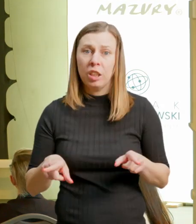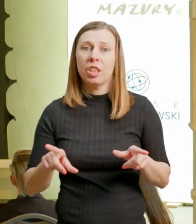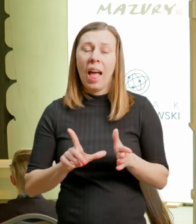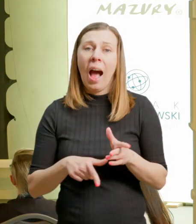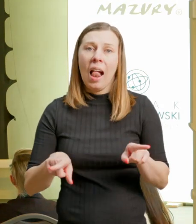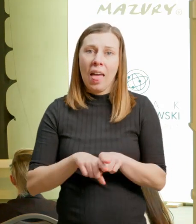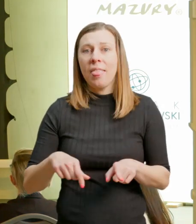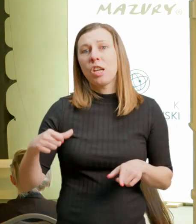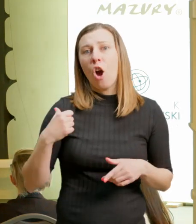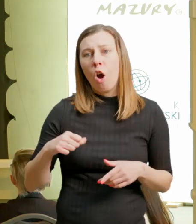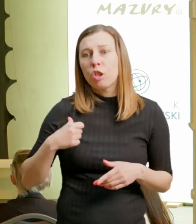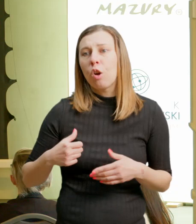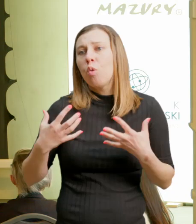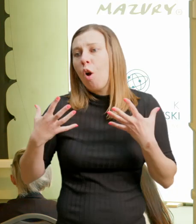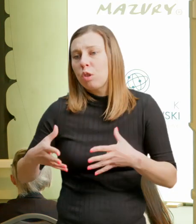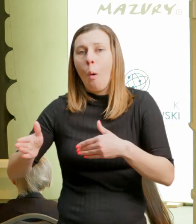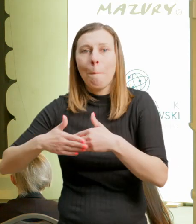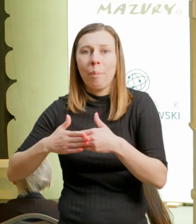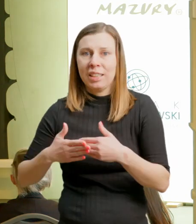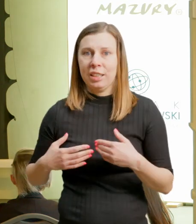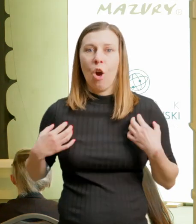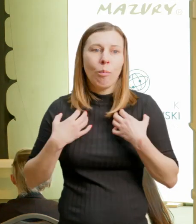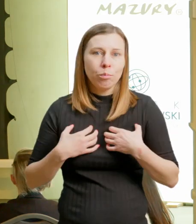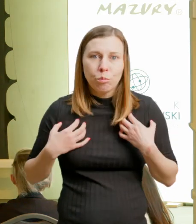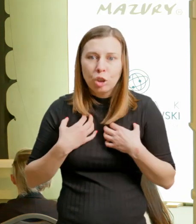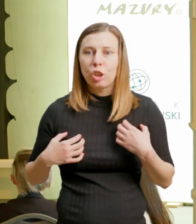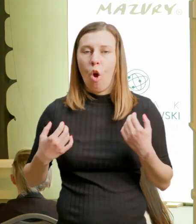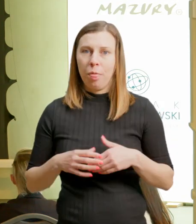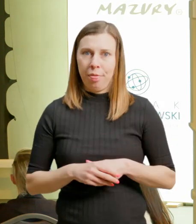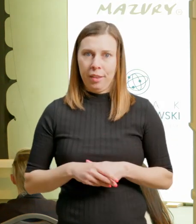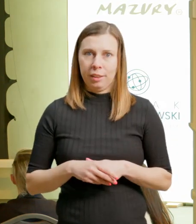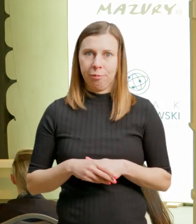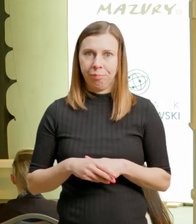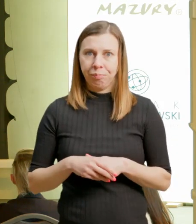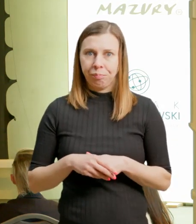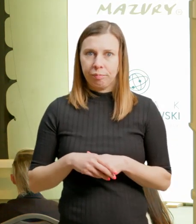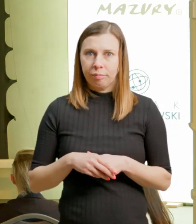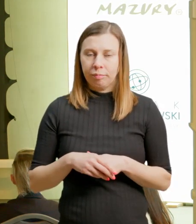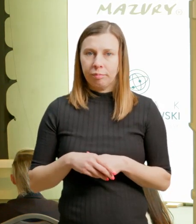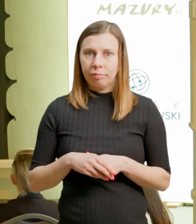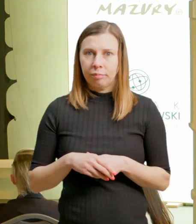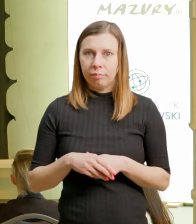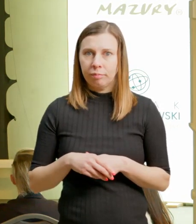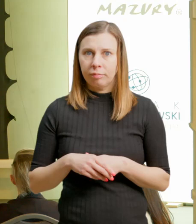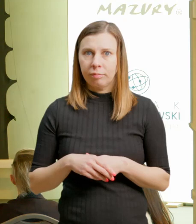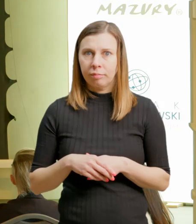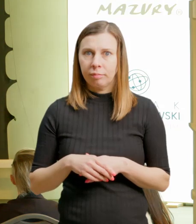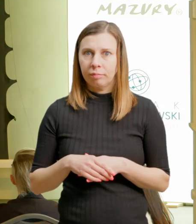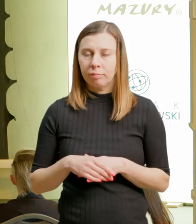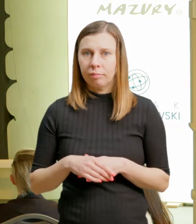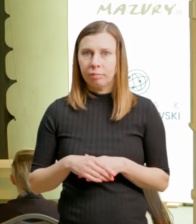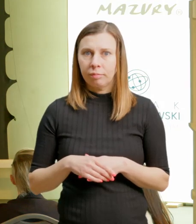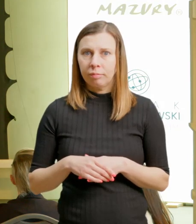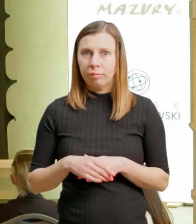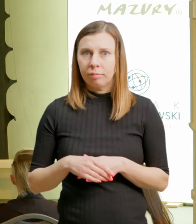wyboru obiektu hotelarskiego. Jest pewna grupa osób, która kieruje